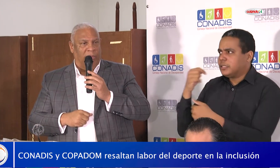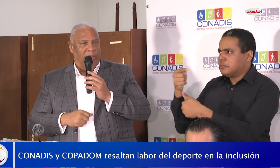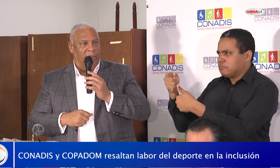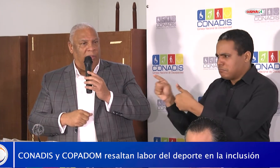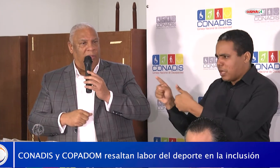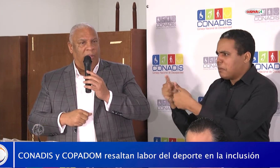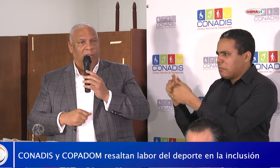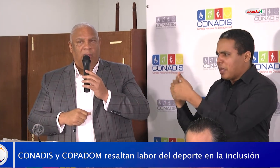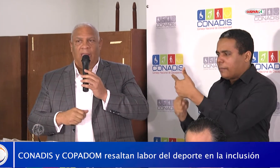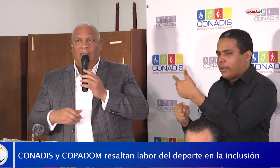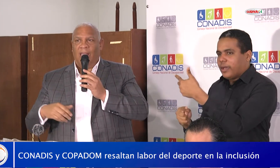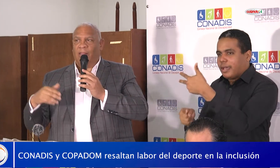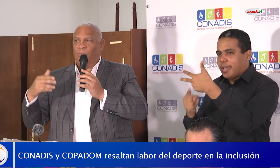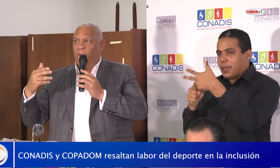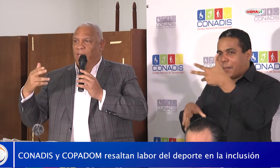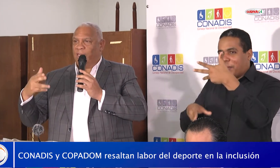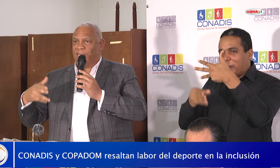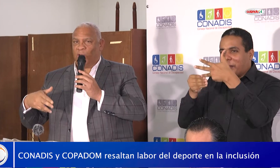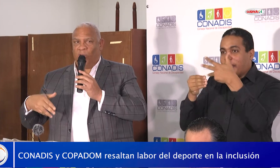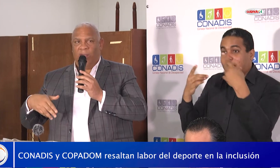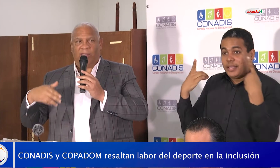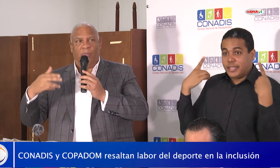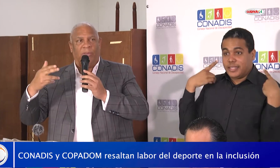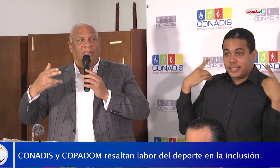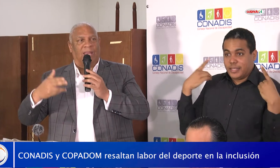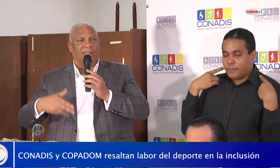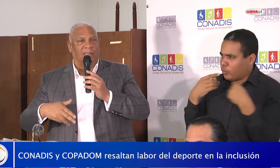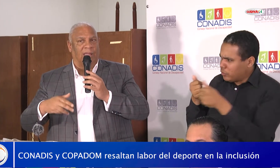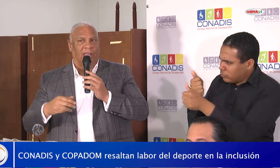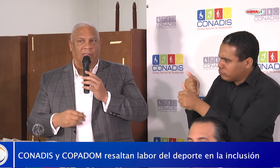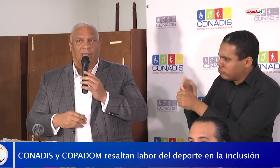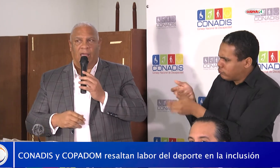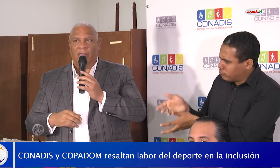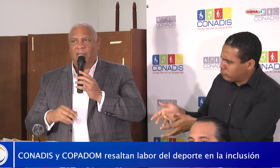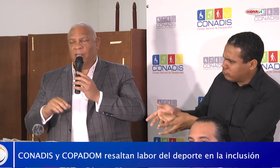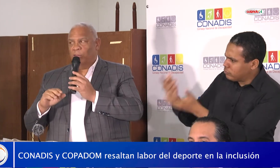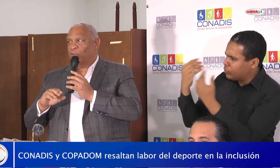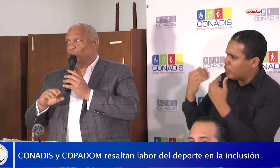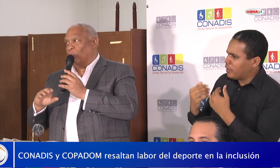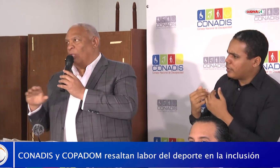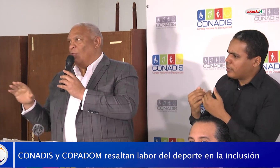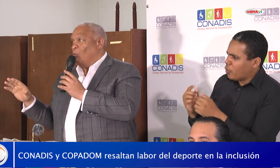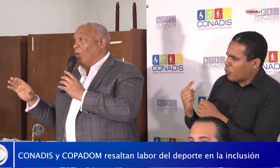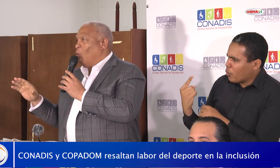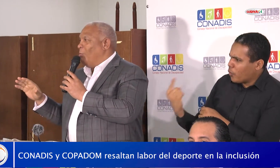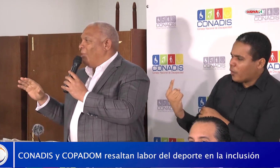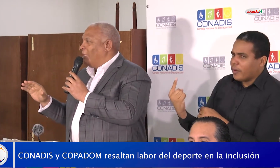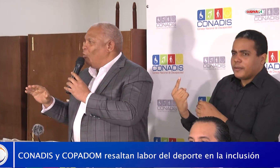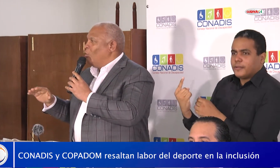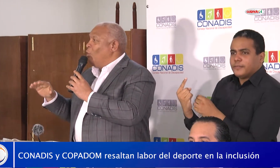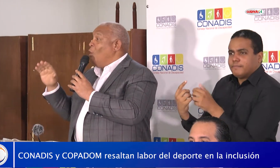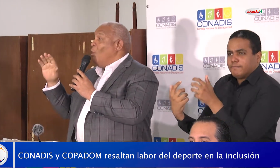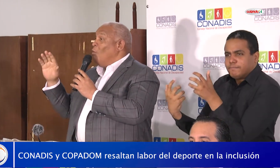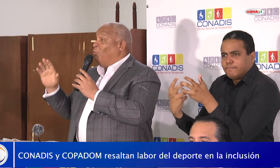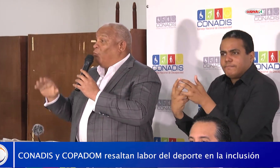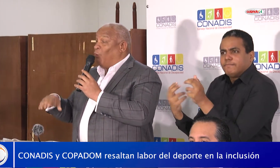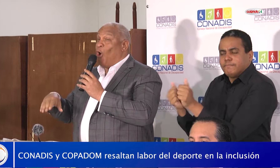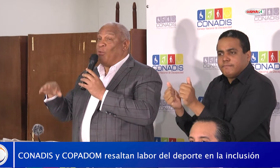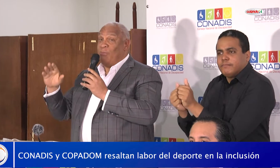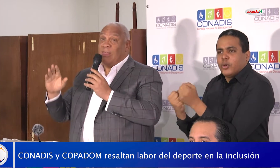el deporte y que la gente pueda desarrollarse y pueda trascender en esta área, nosotros tenemos una combinación